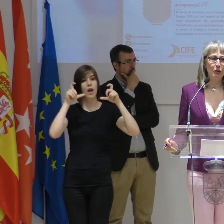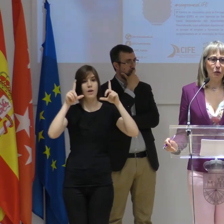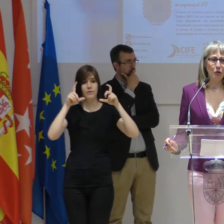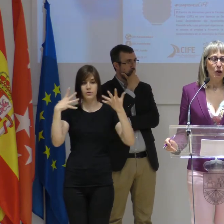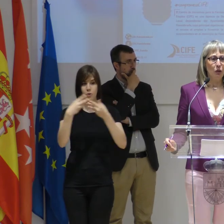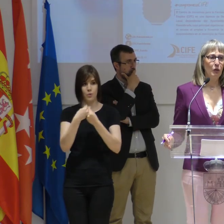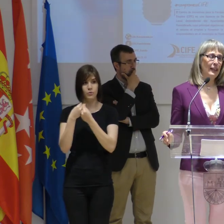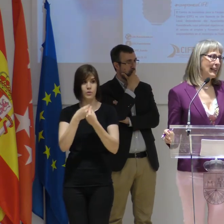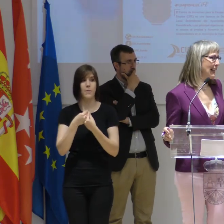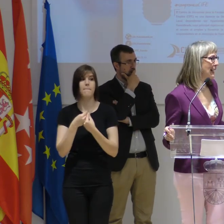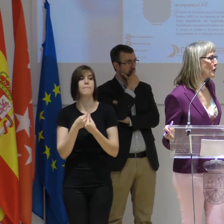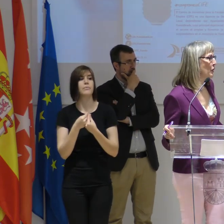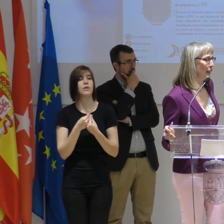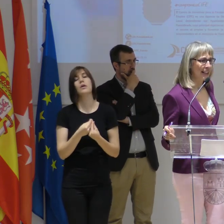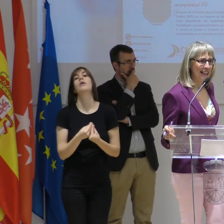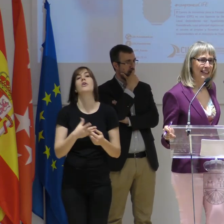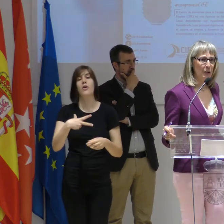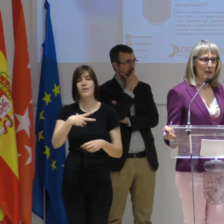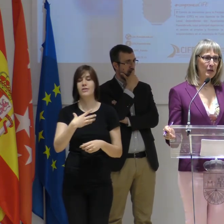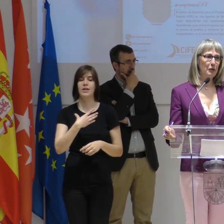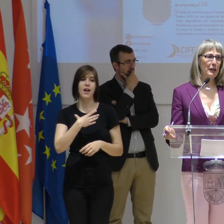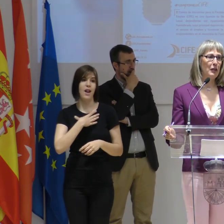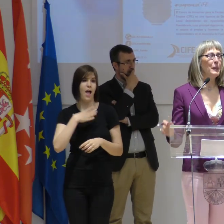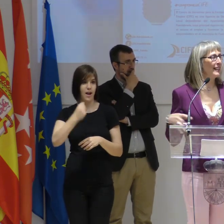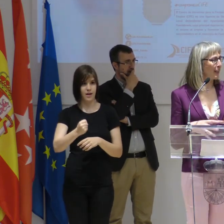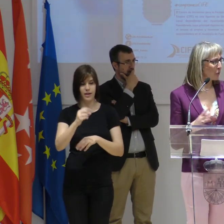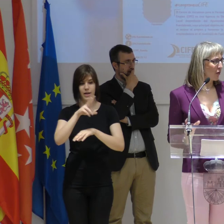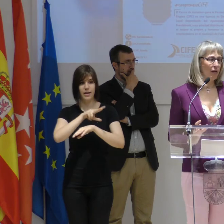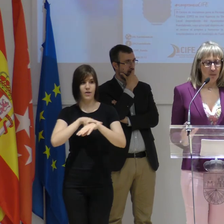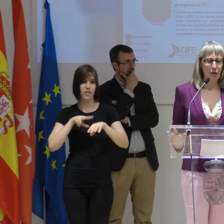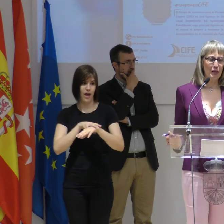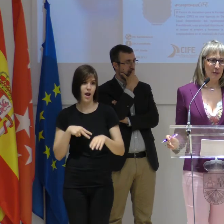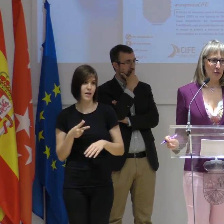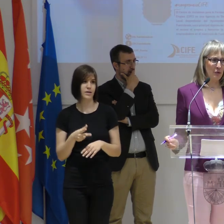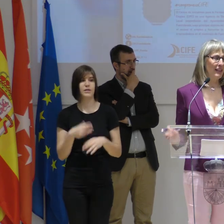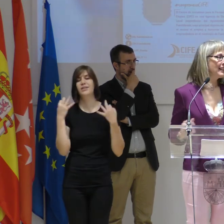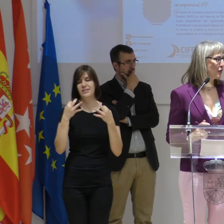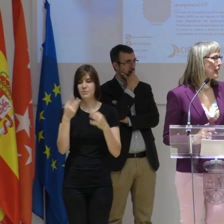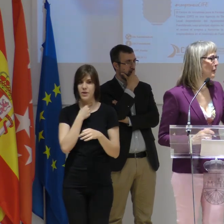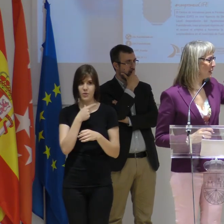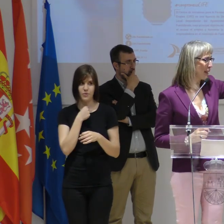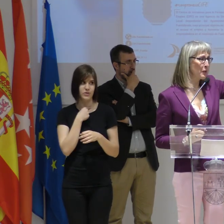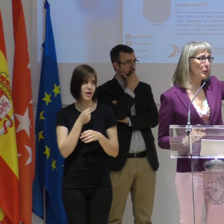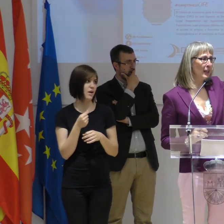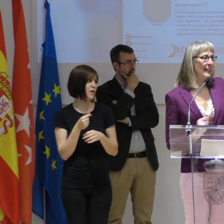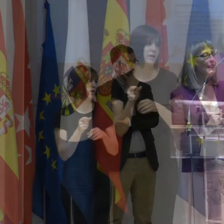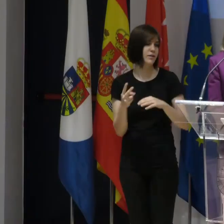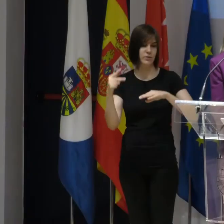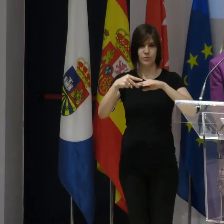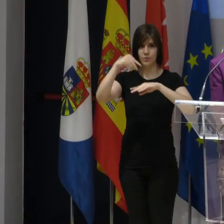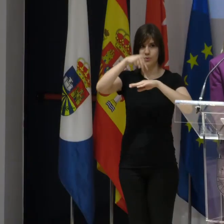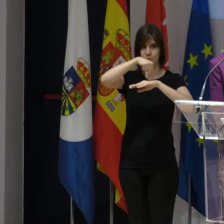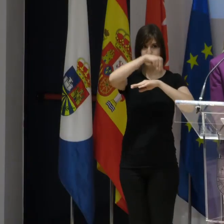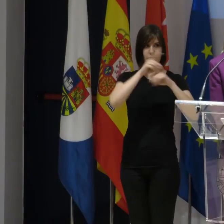familia a todos con el alcalde y con el concejal del Ayuntamiento Fuenlabreño, para ese recuerdo que, como digo, siempre nos gusta. Si son tan amables, vayan subiendo por allí